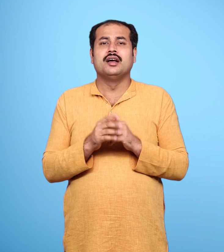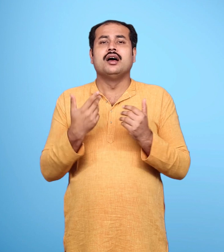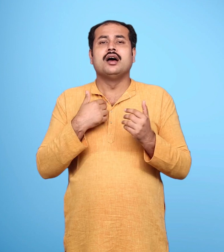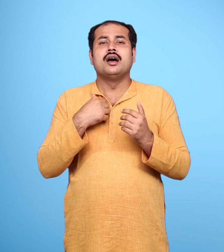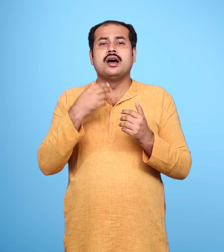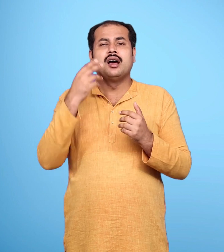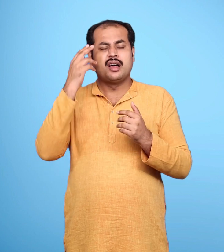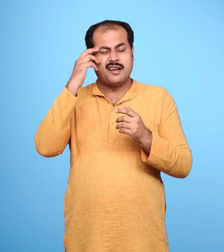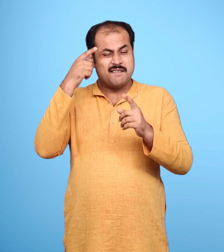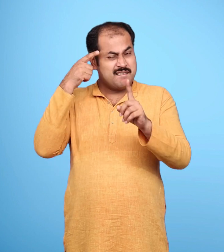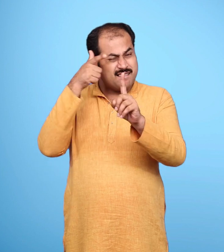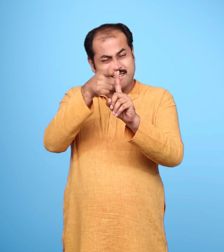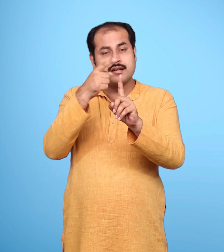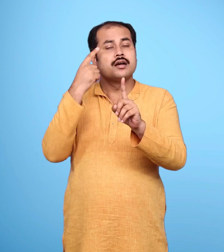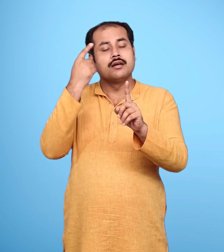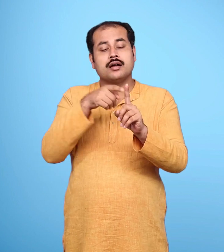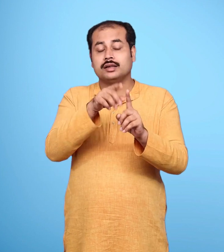वे बार बार राम का नाम लेती थी